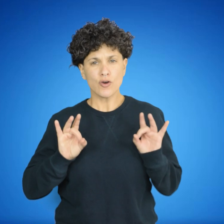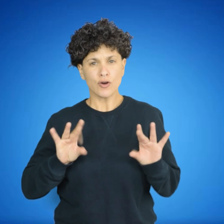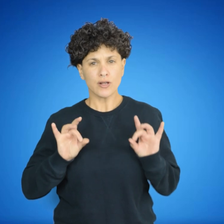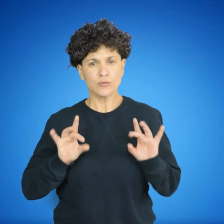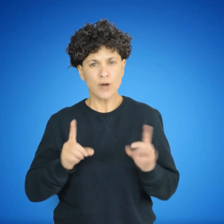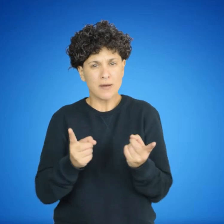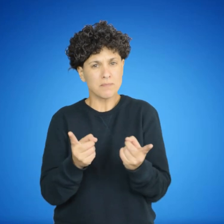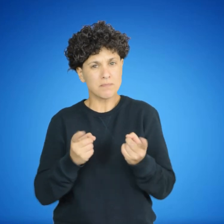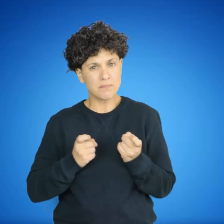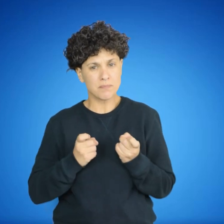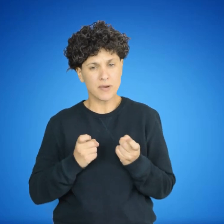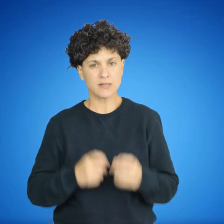abrigo y el sentido de seguridad.